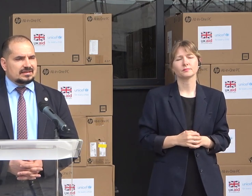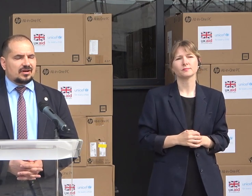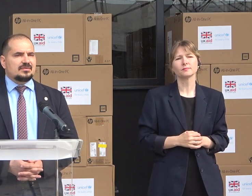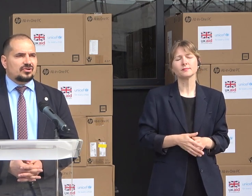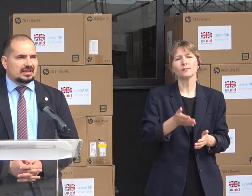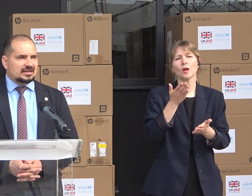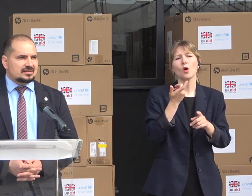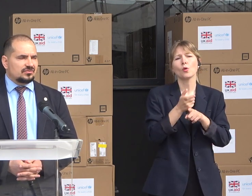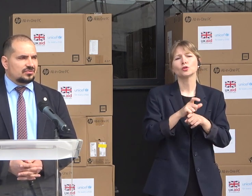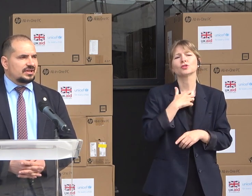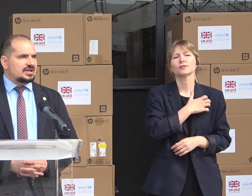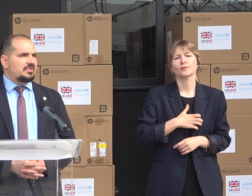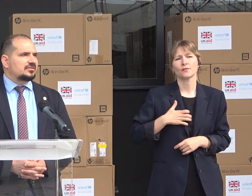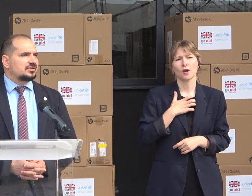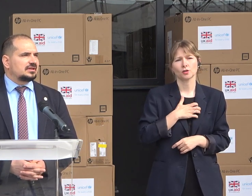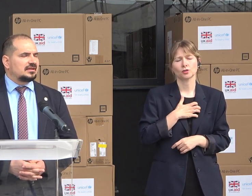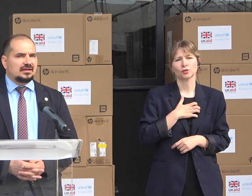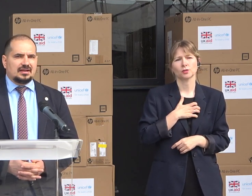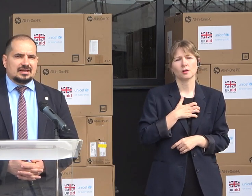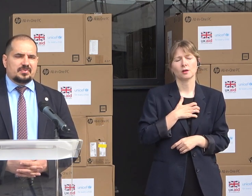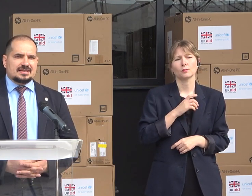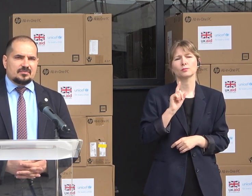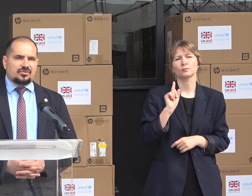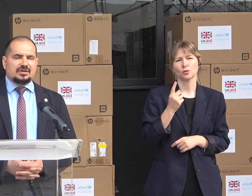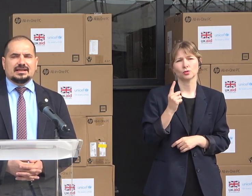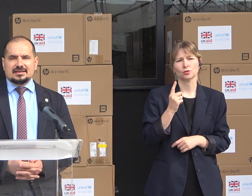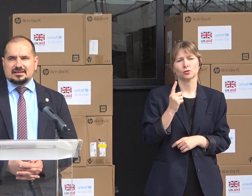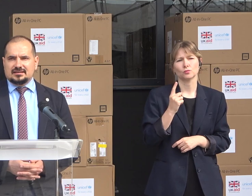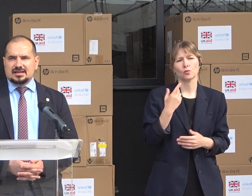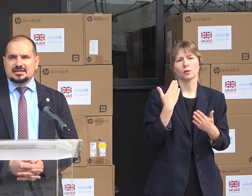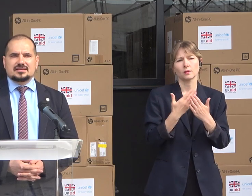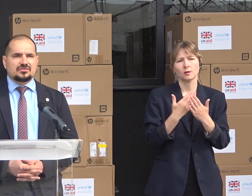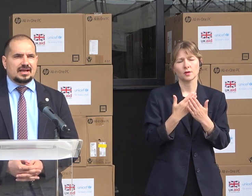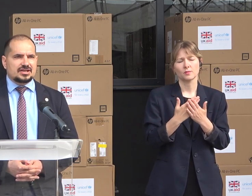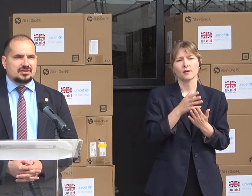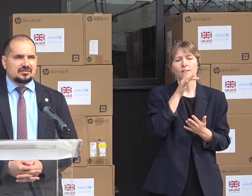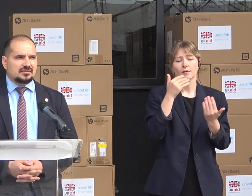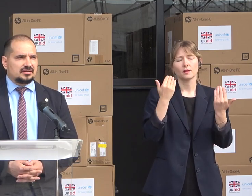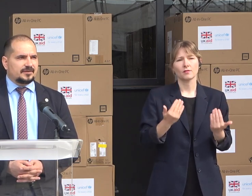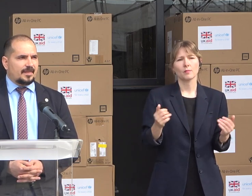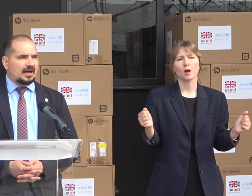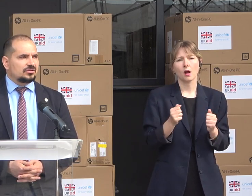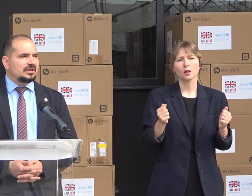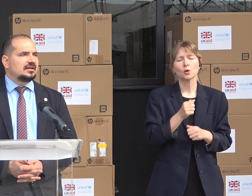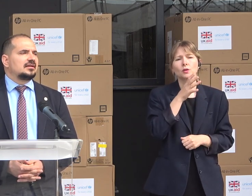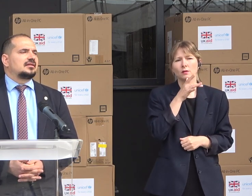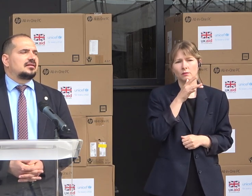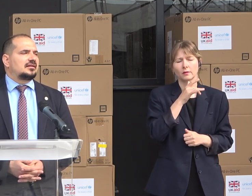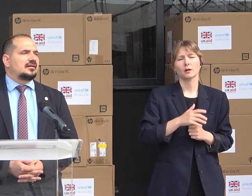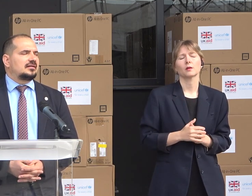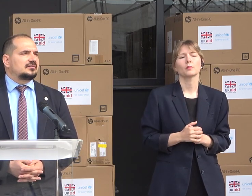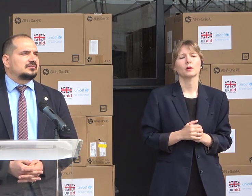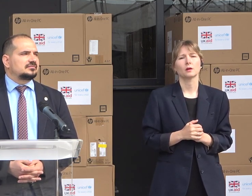Este foarte important acest lucru. De ce? Pentru că, spre exemplu, în acest sezon rece a anului,